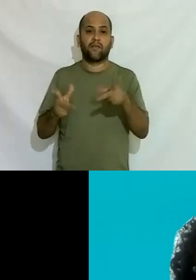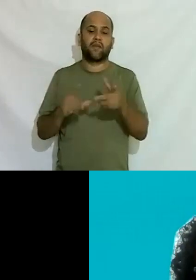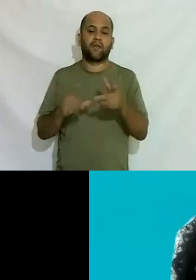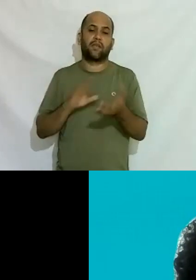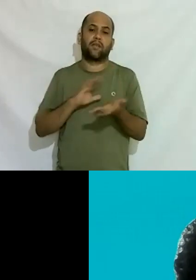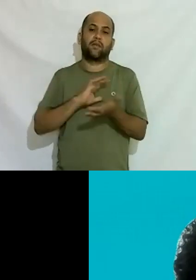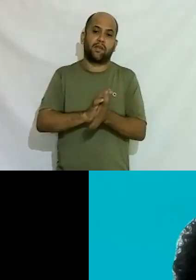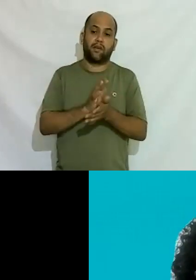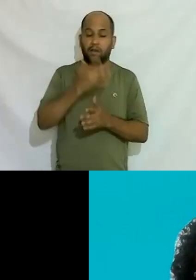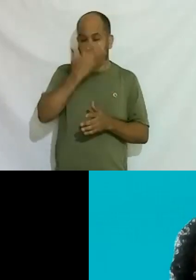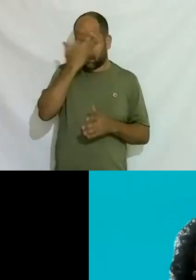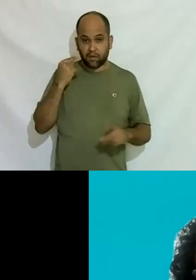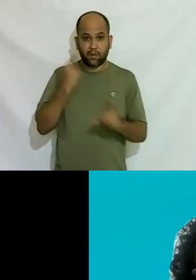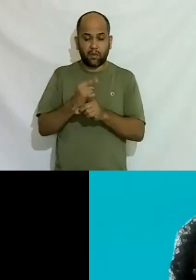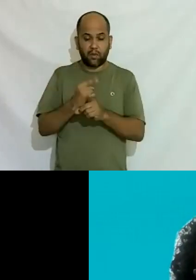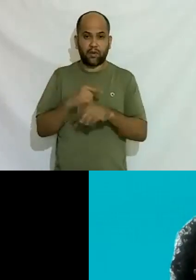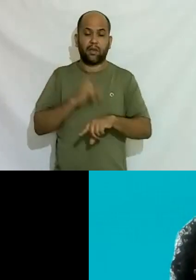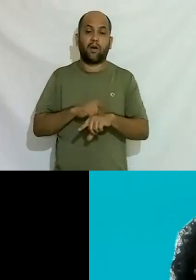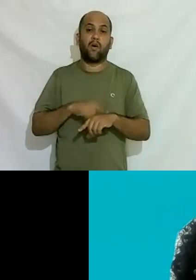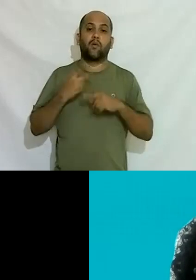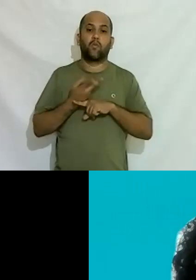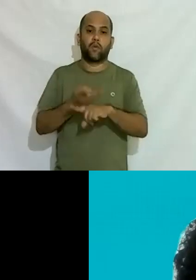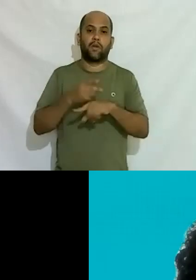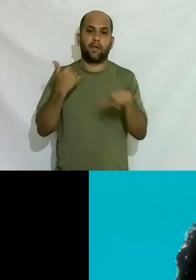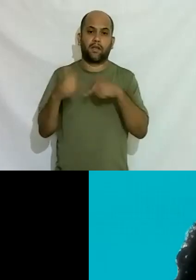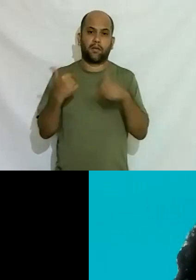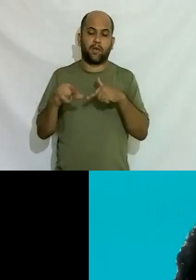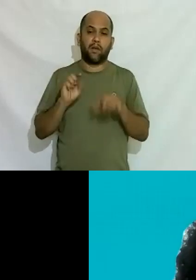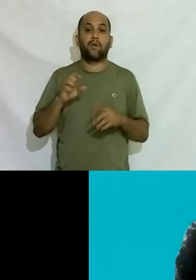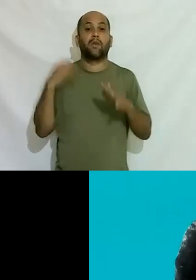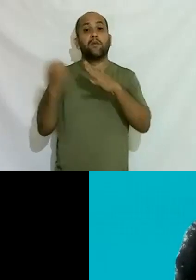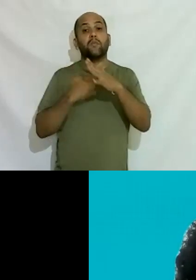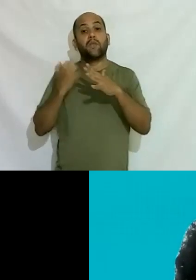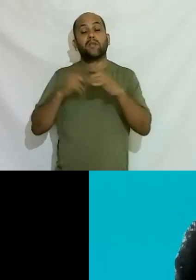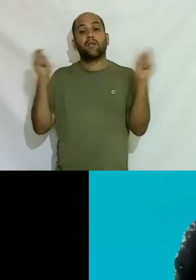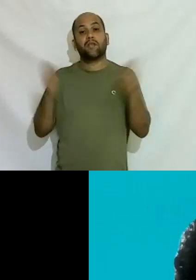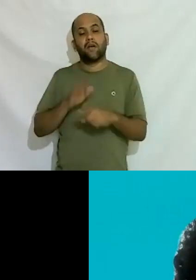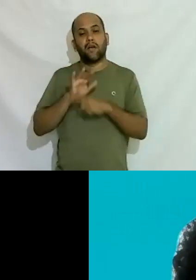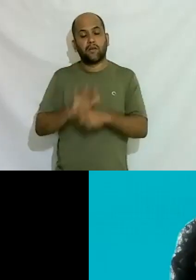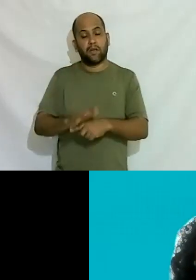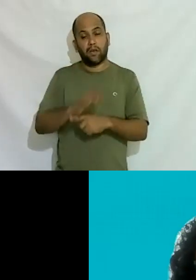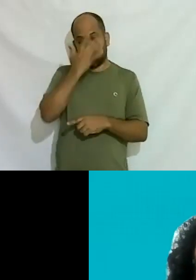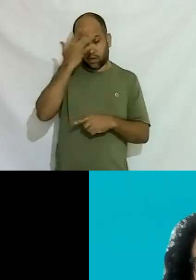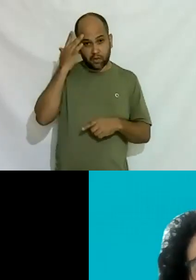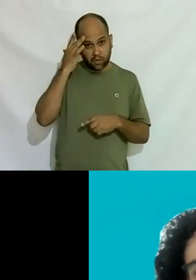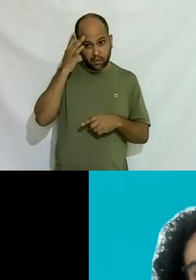encontram na hora de procurar um emprego e o que que as as empresas podem fazer por essas pessoas como as empresas podem ir